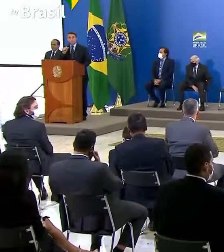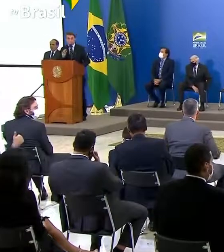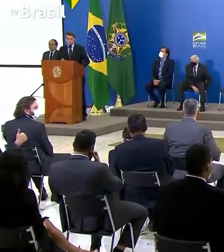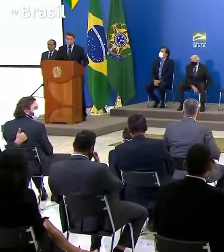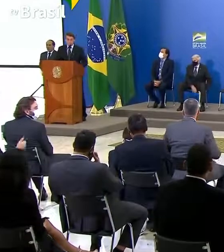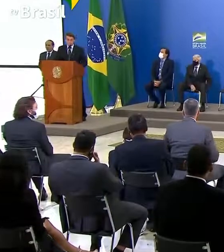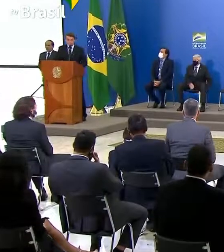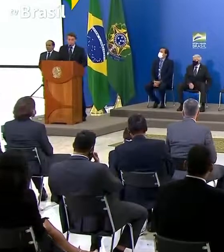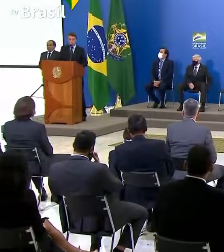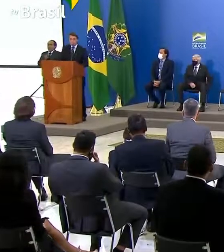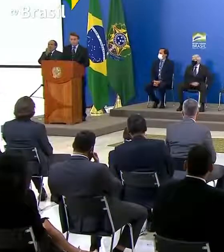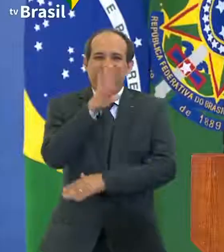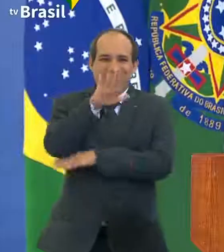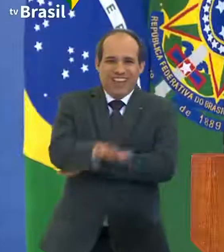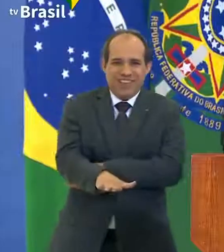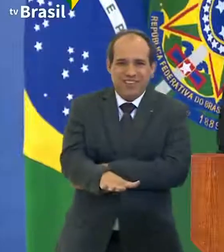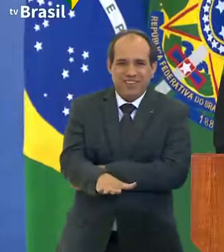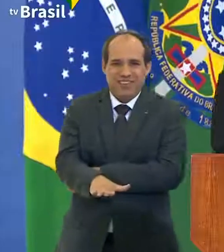Boa tarde,